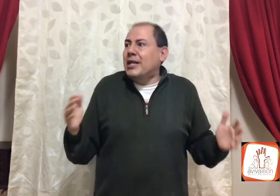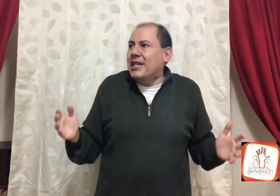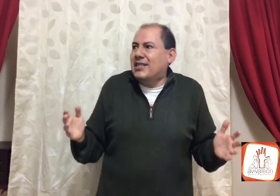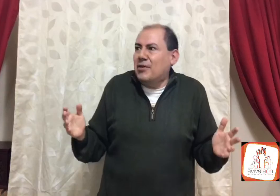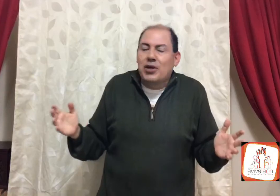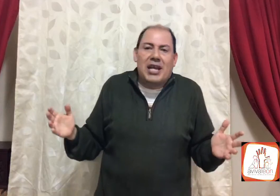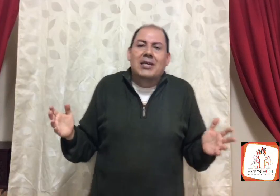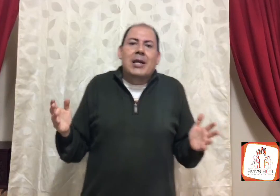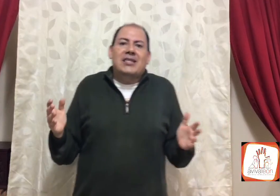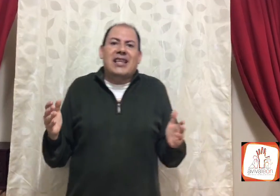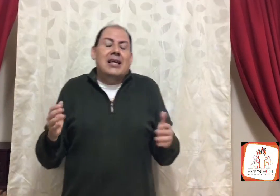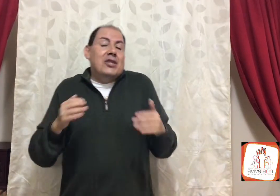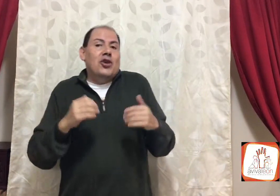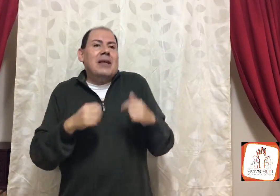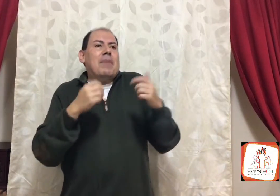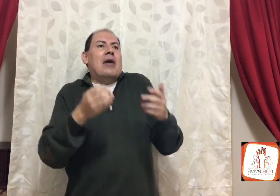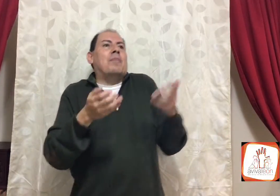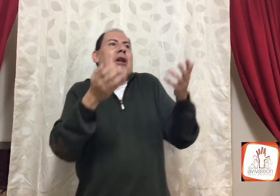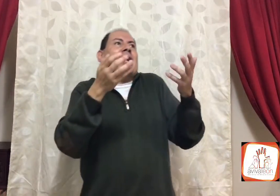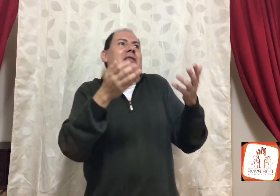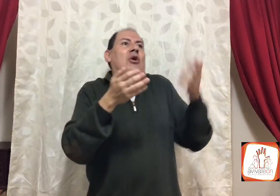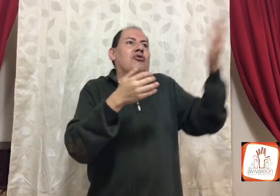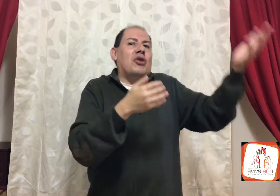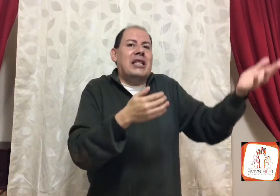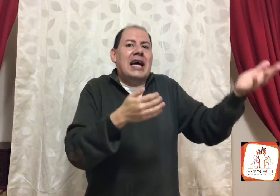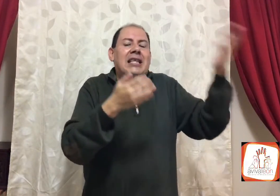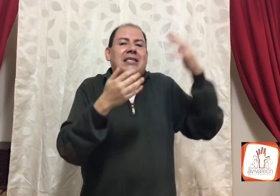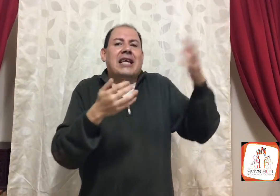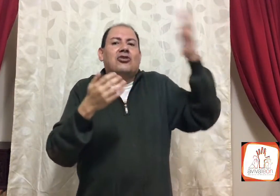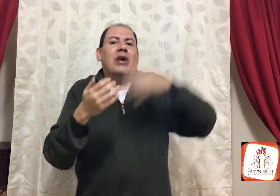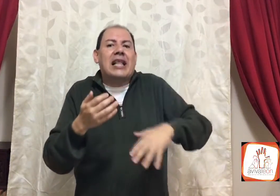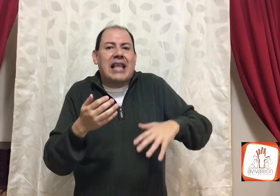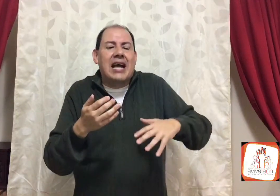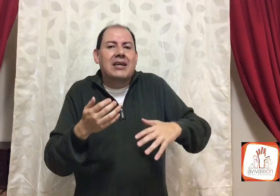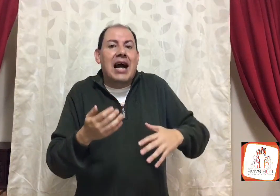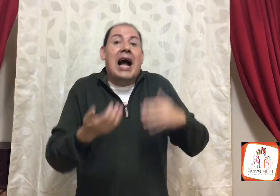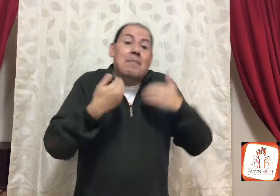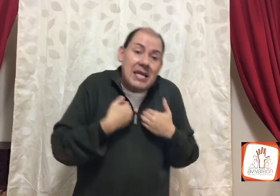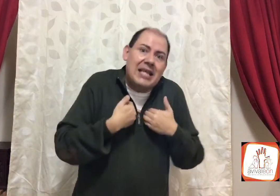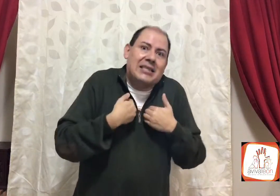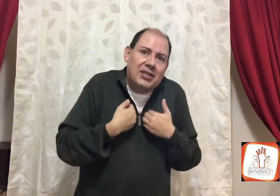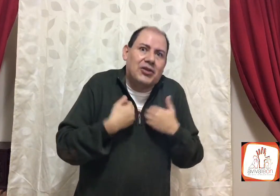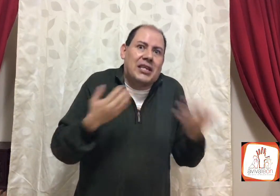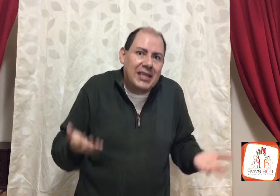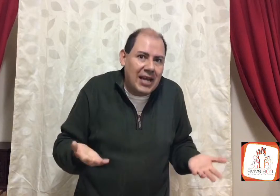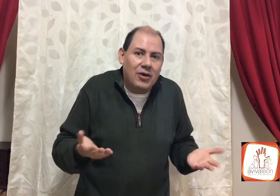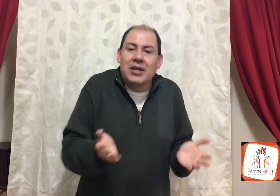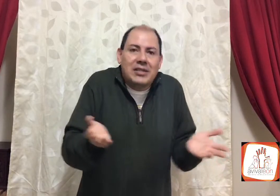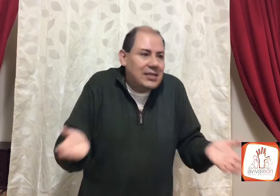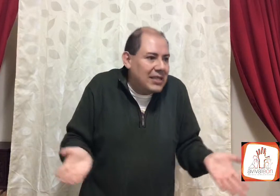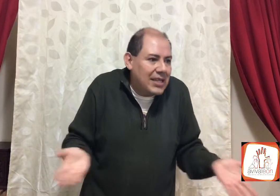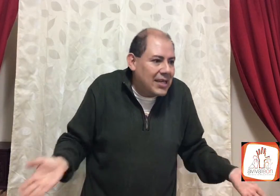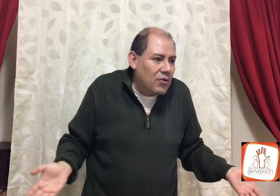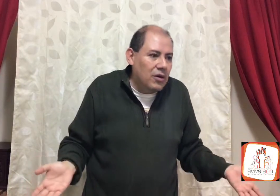y decir, oye, este, yo te pago para que tu autoridad, esté sujeta, a mi decisión de dinero, es ridículo,